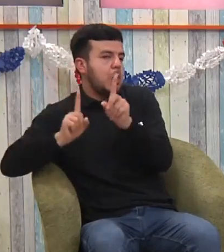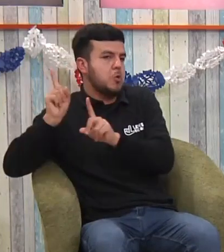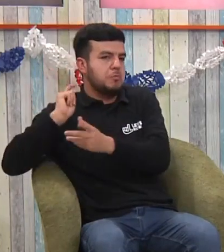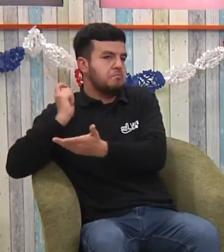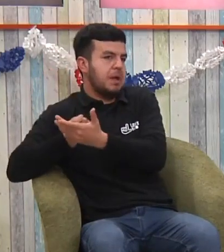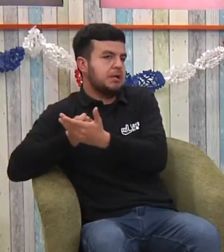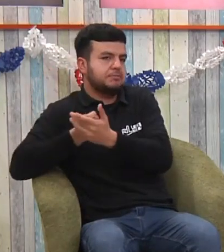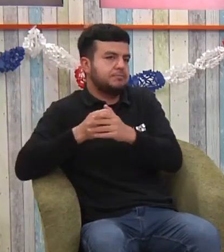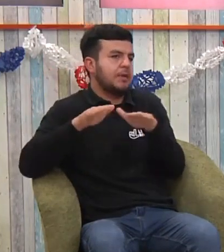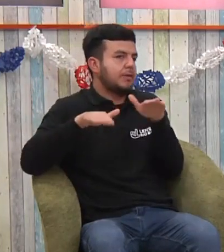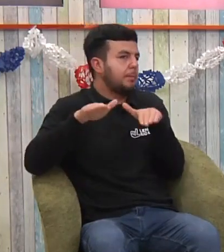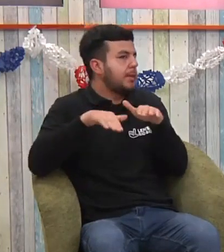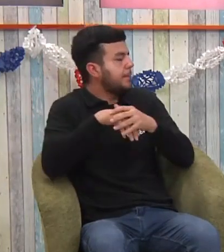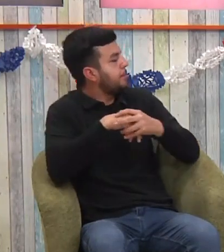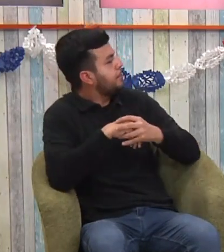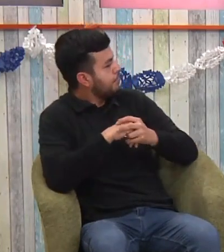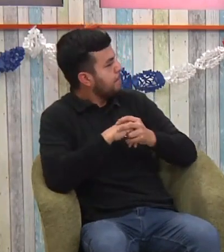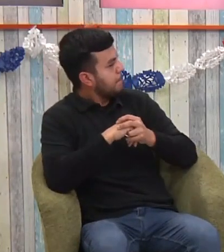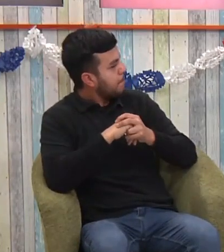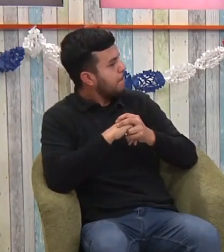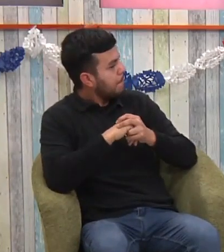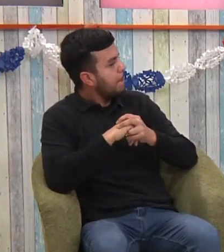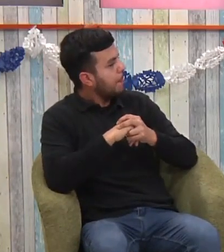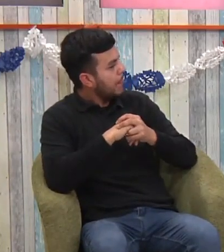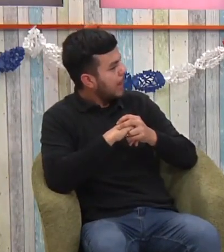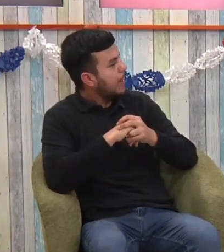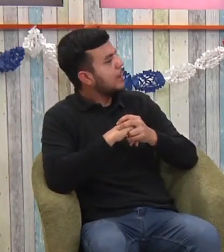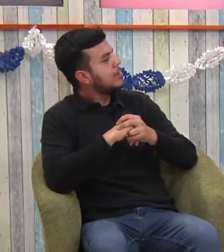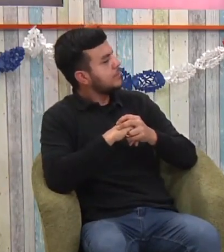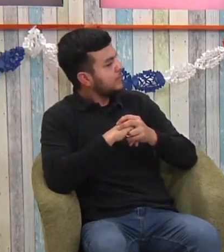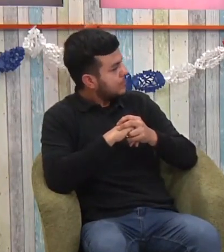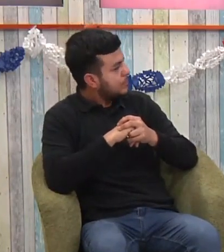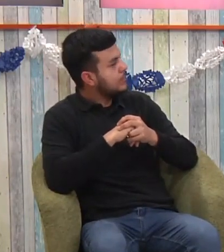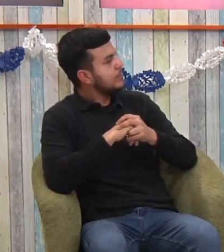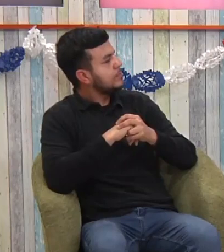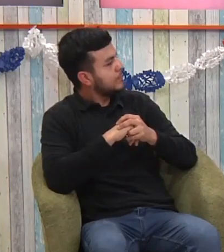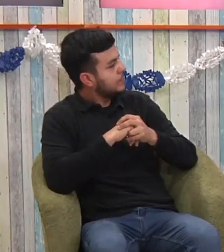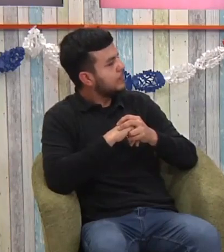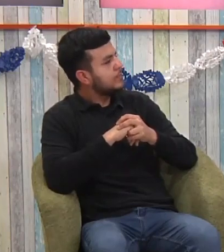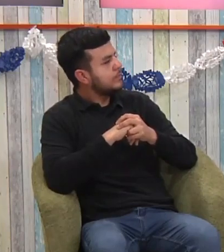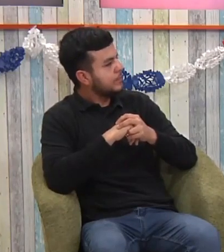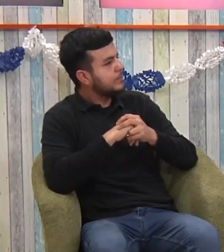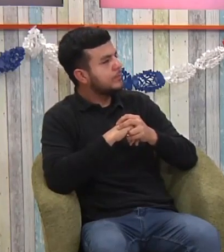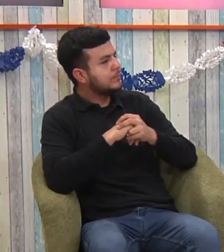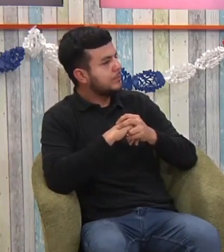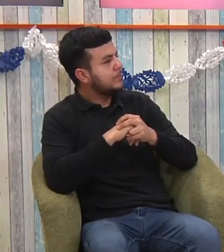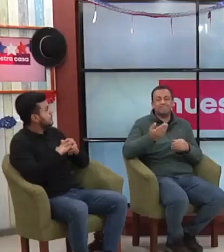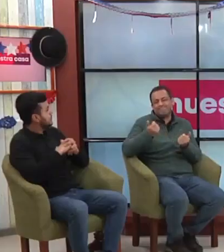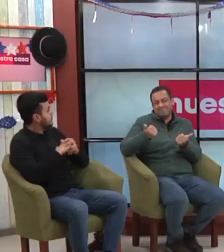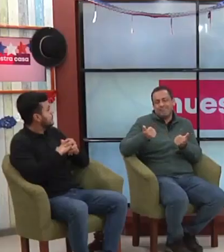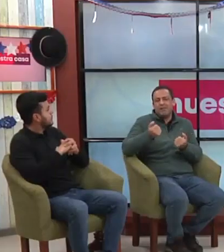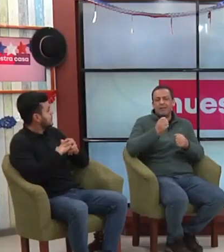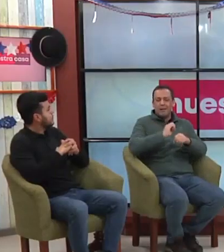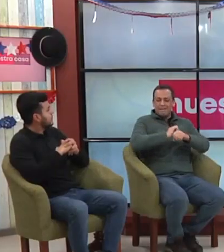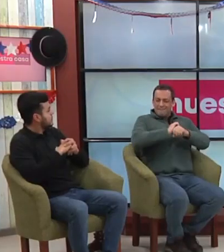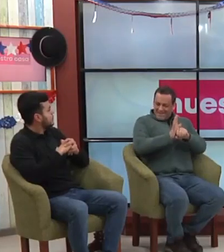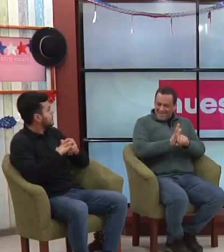personas que lo hacen de manera particular, otras que lo financia el Estado, también es un proceso que hay que vivir. La pandemia nos enseñó muchas cosas a todos y en algún